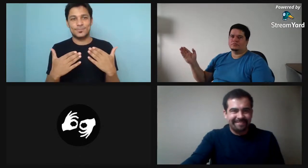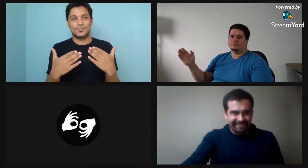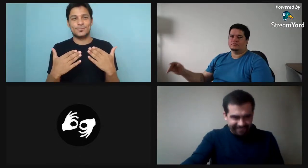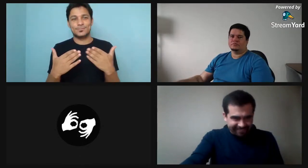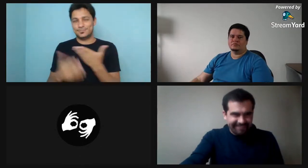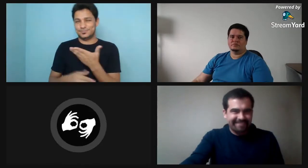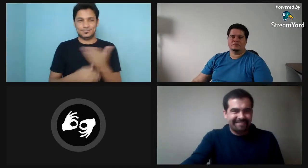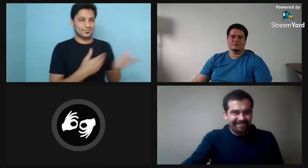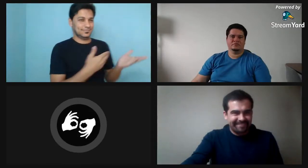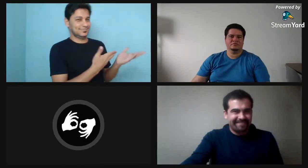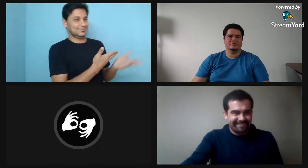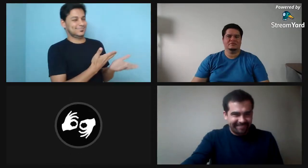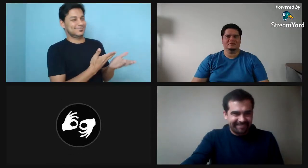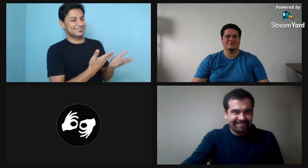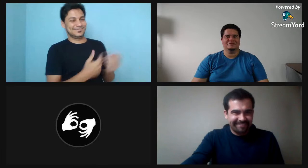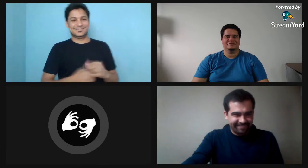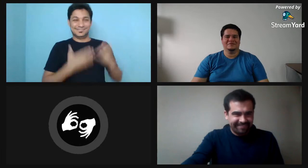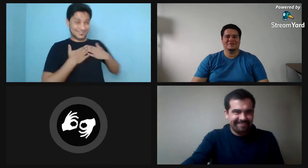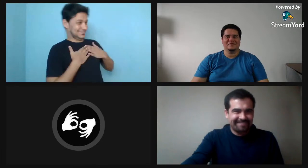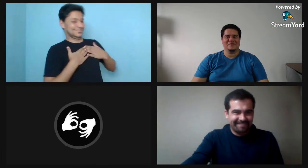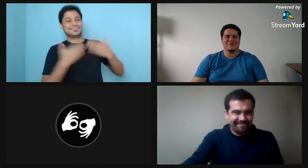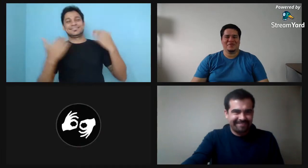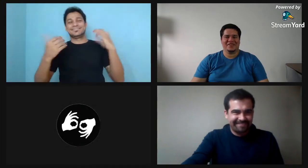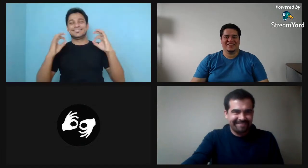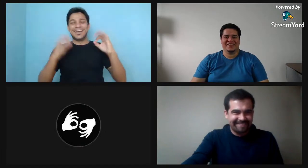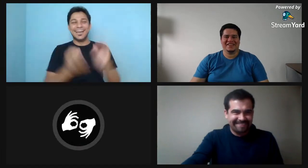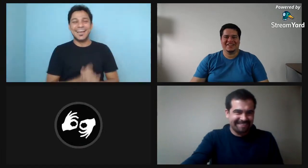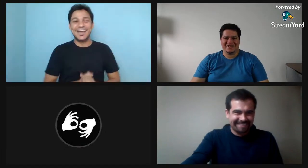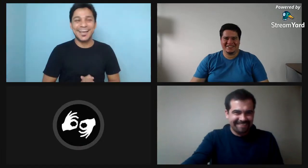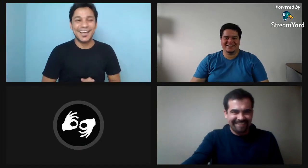Muchas gracias. ¿Yo? Ok.